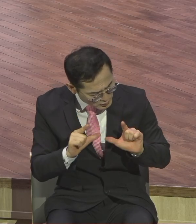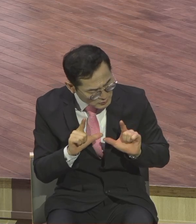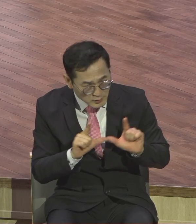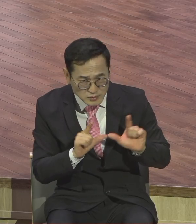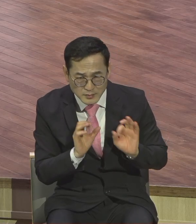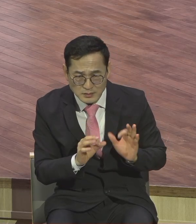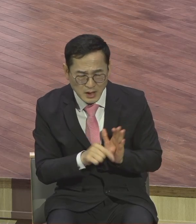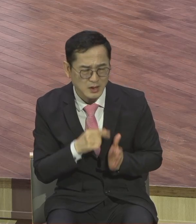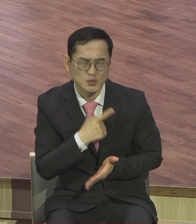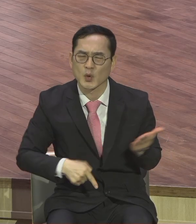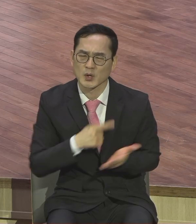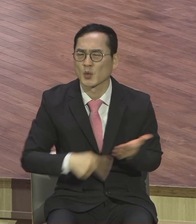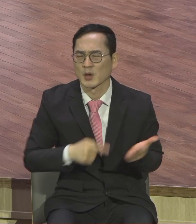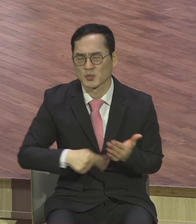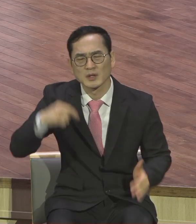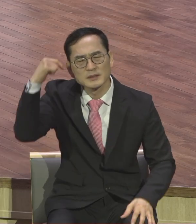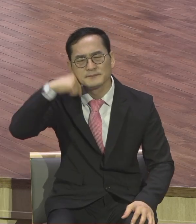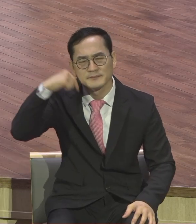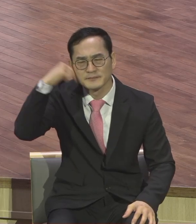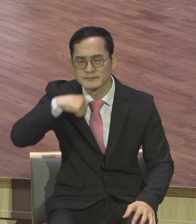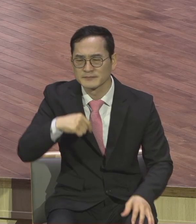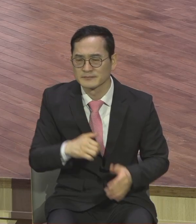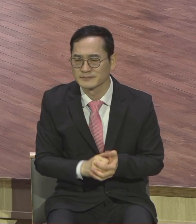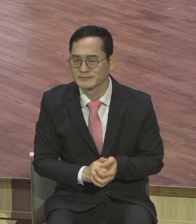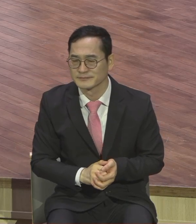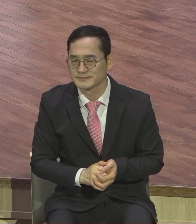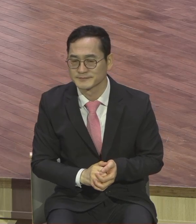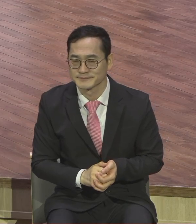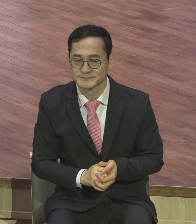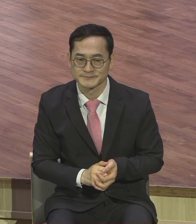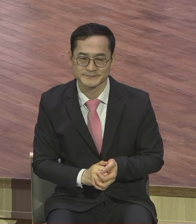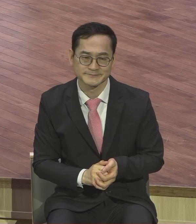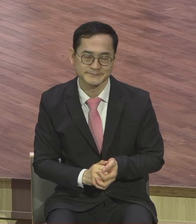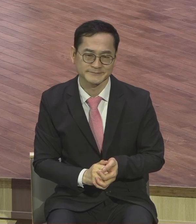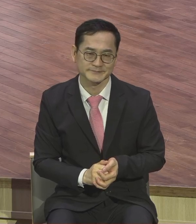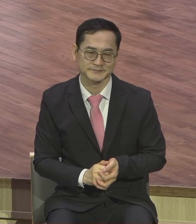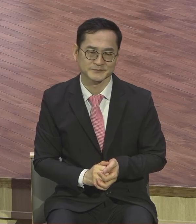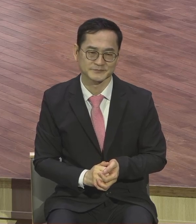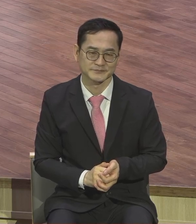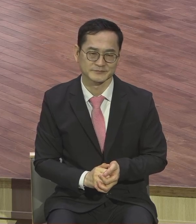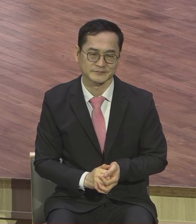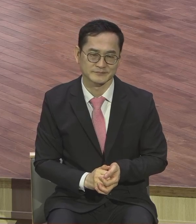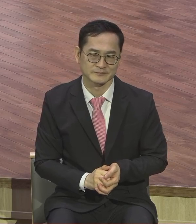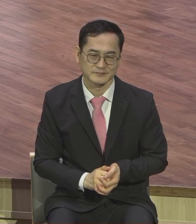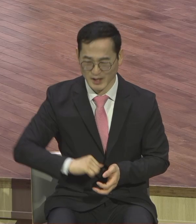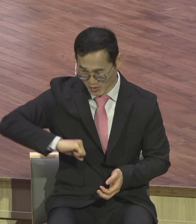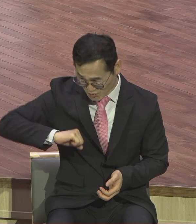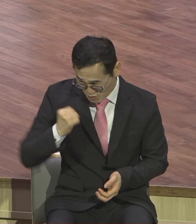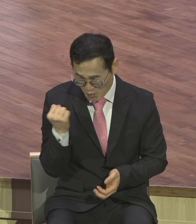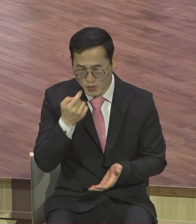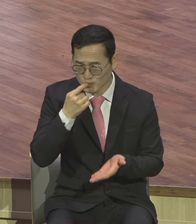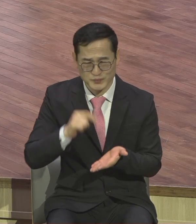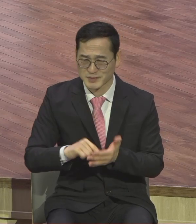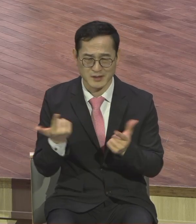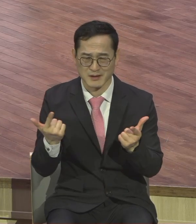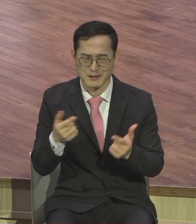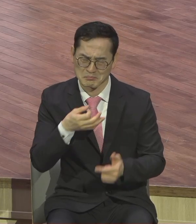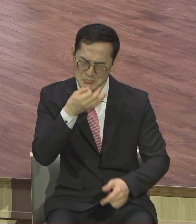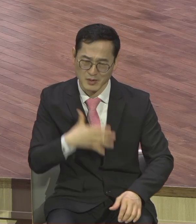그러니 다 싫지요 주저가 되지요 말이 쉽지 순종은 어렵습니다 죽으라고 키우는